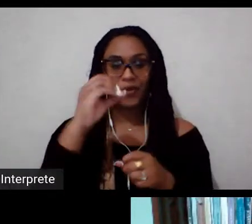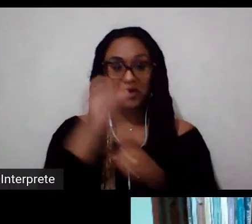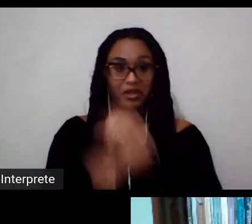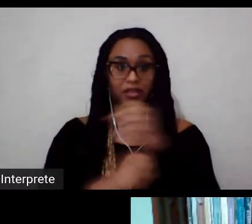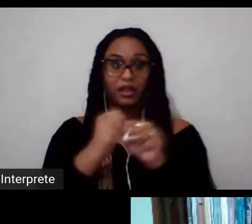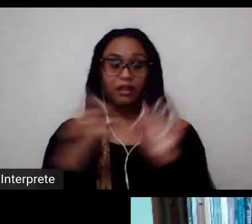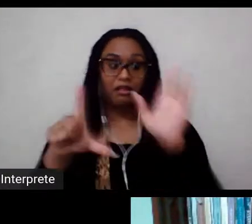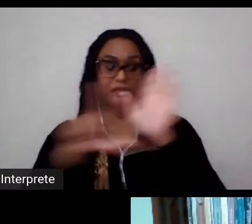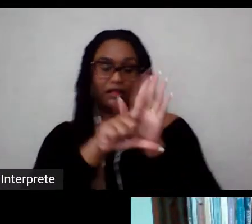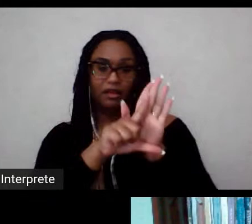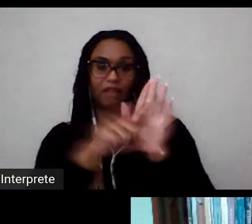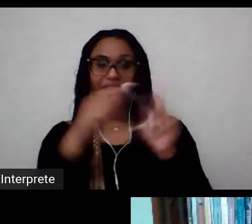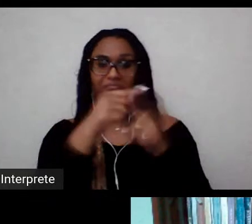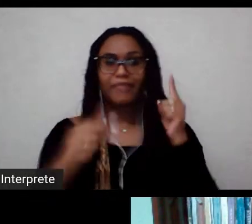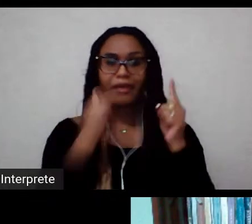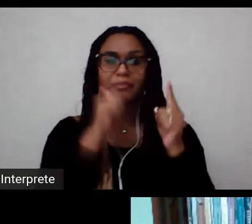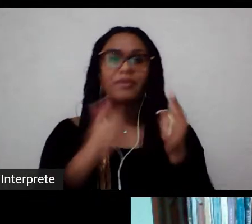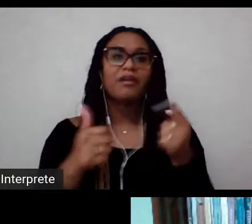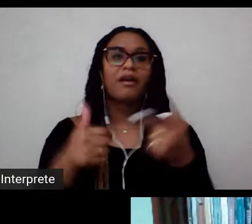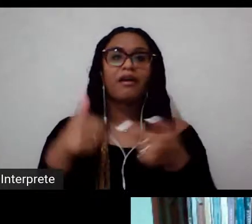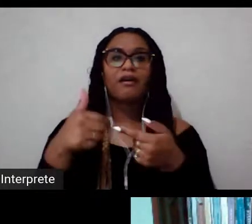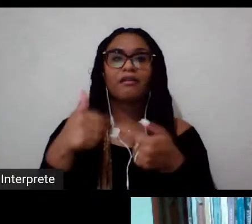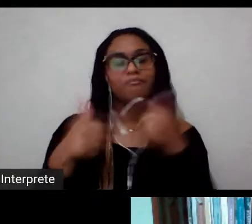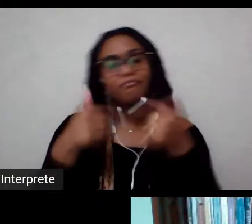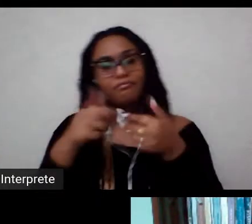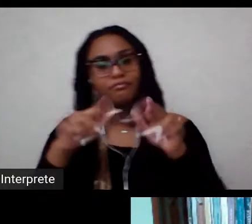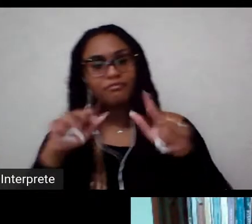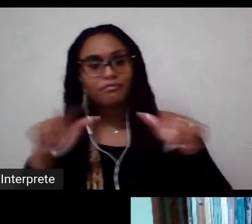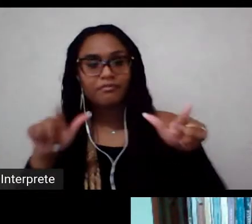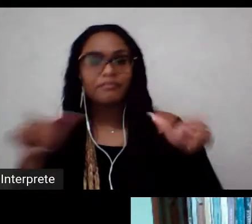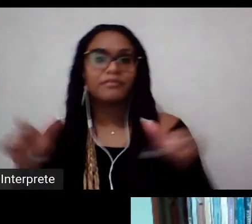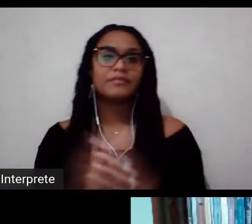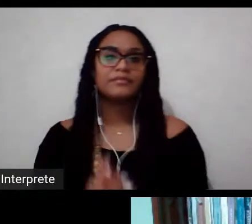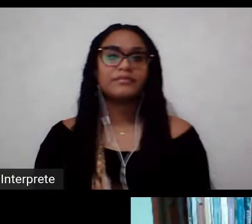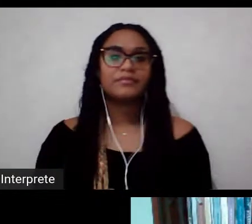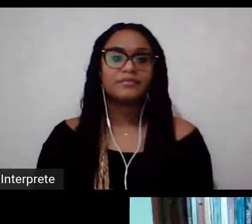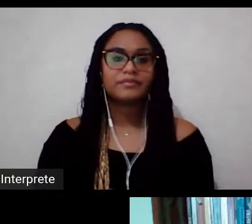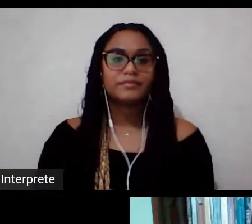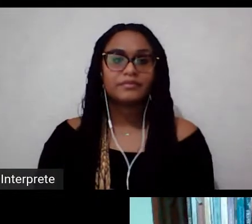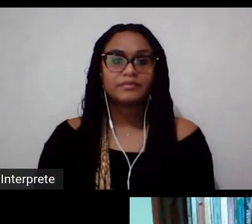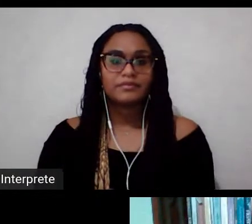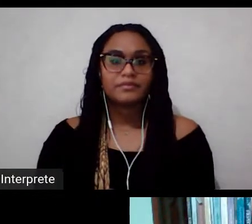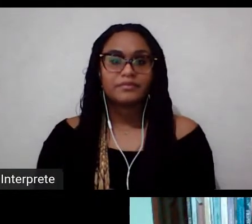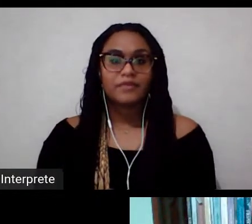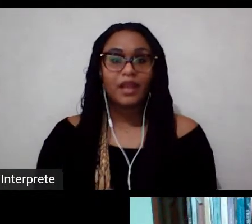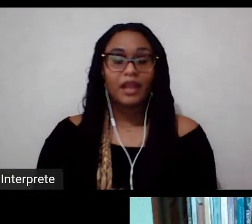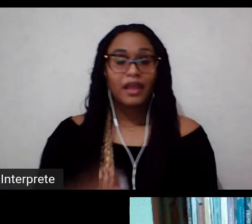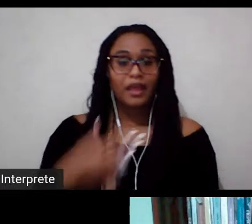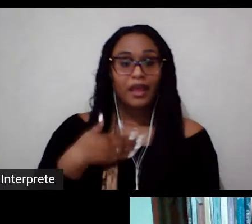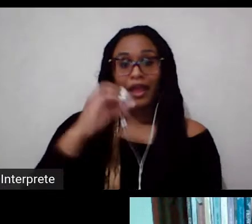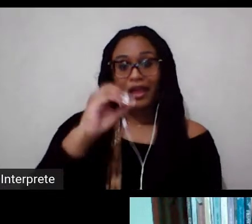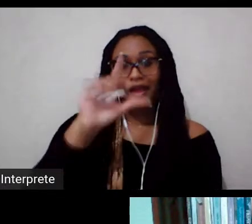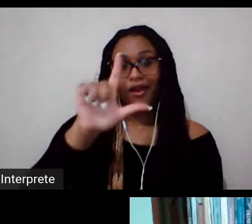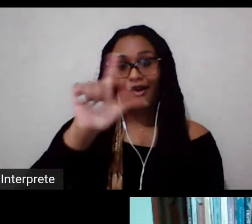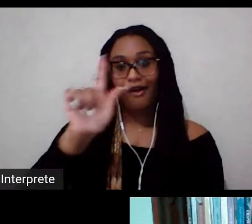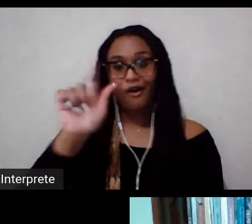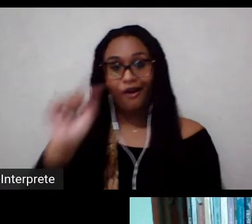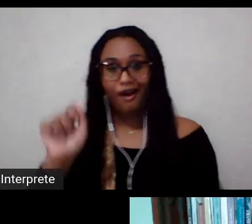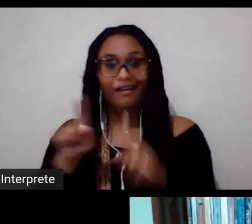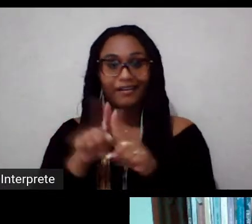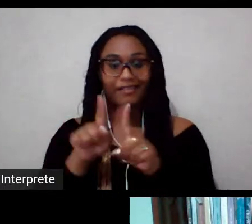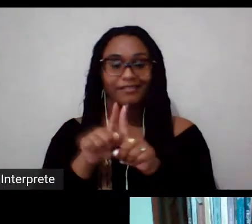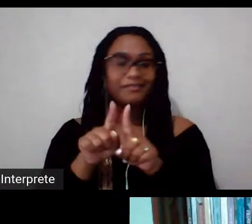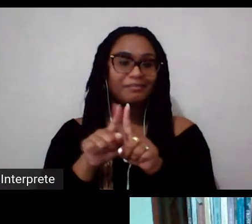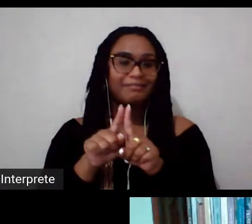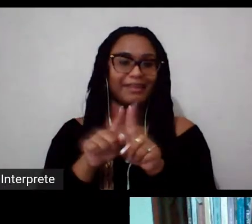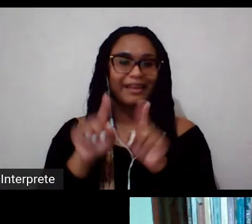vetou mulheres no esporte. Eu sou a Olga e hoje, na verdade, estou aqui como agente dupla, porque eu sou do Brasil Tivenin Sport